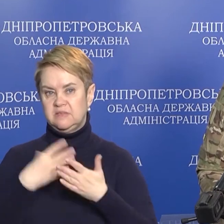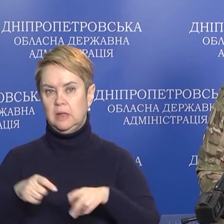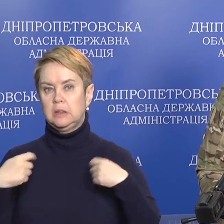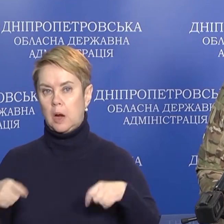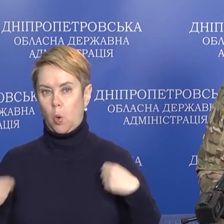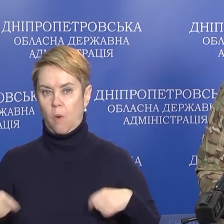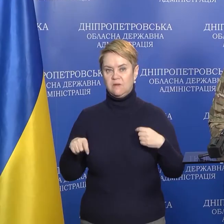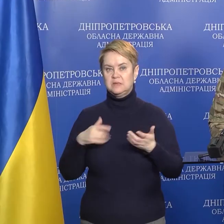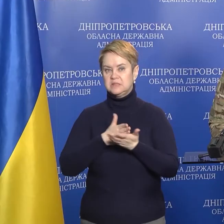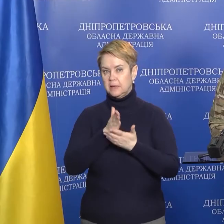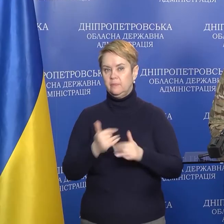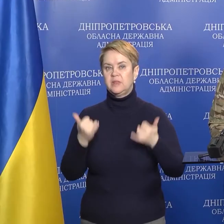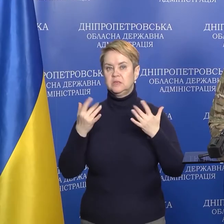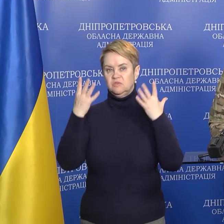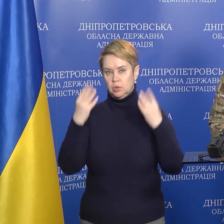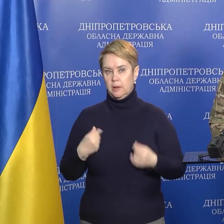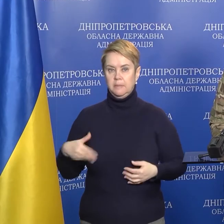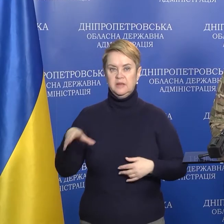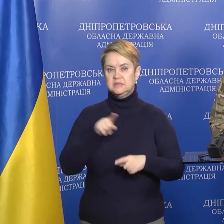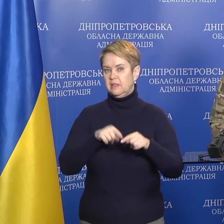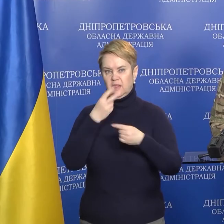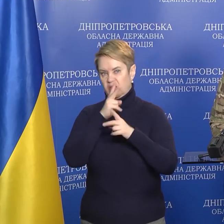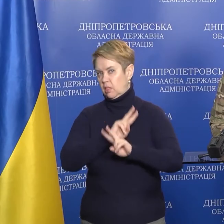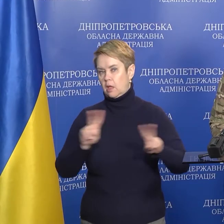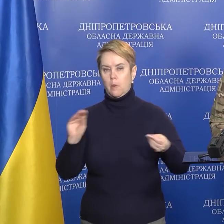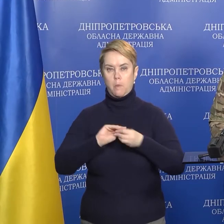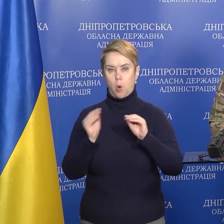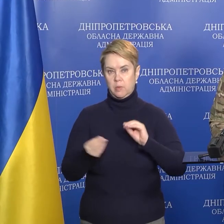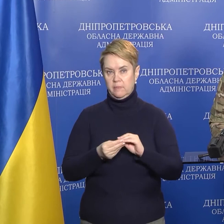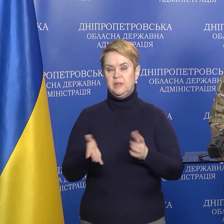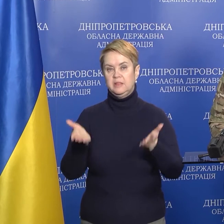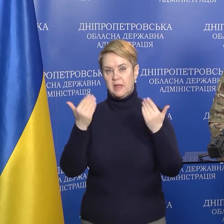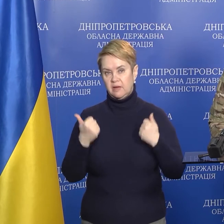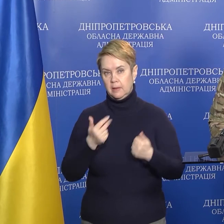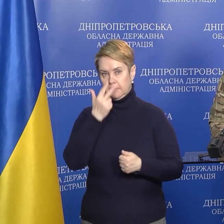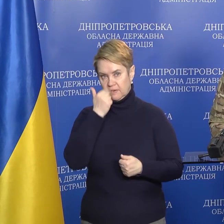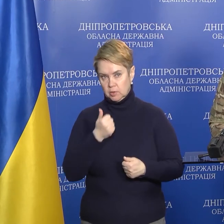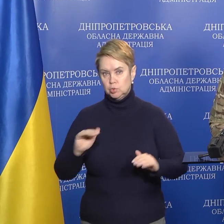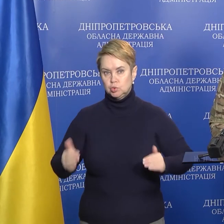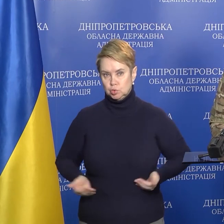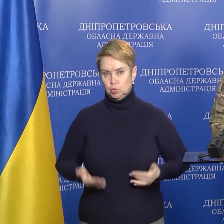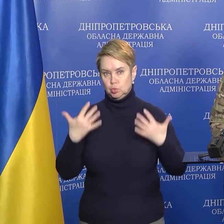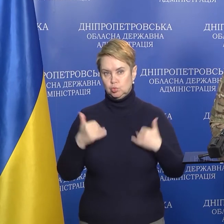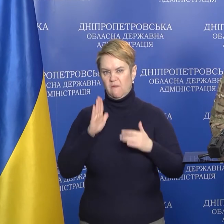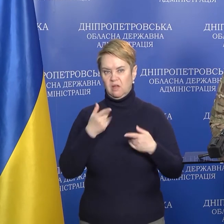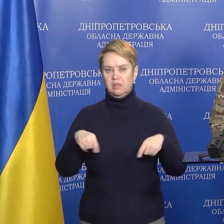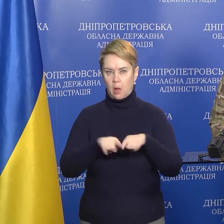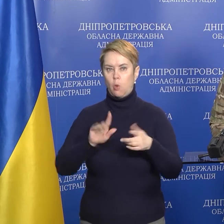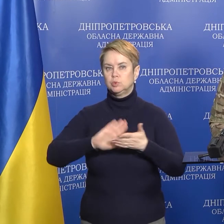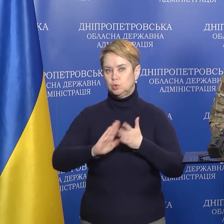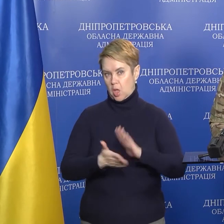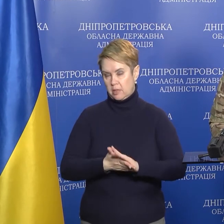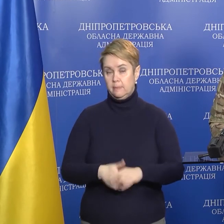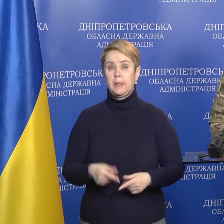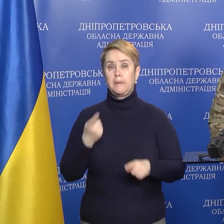торгові сети. На сьогоднішній день ми з цим не видим ніяких проблем. І давайте привыкати жити вже в такому стані.